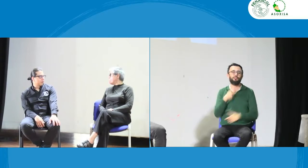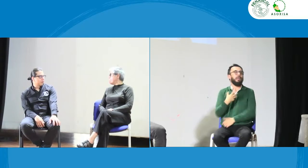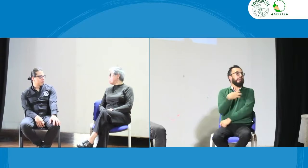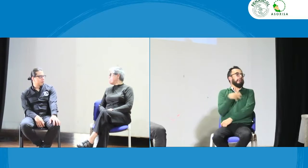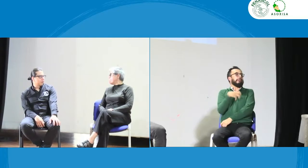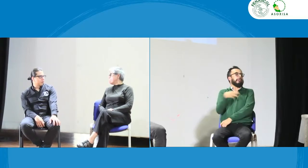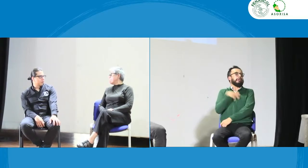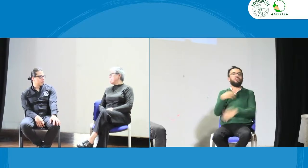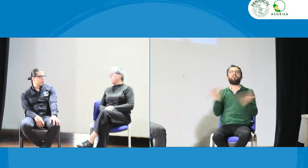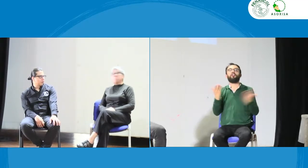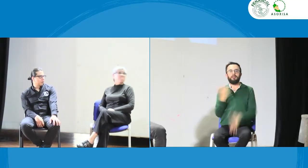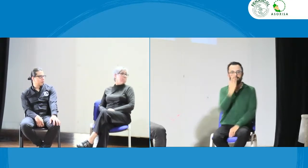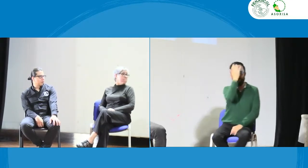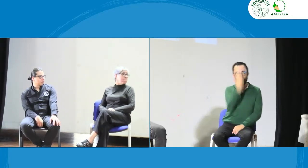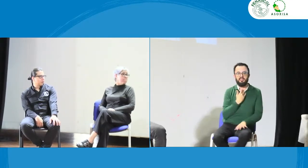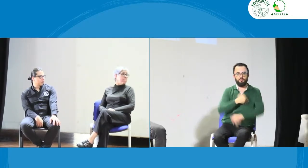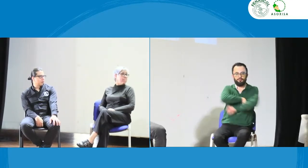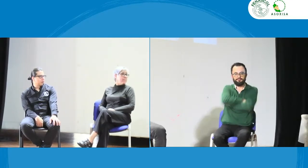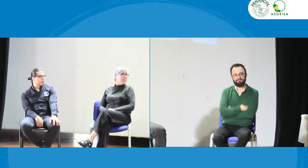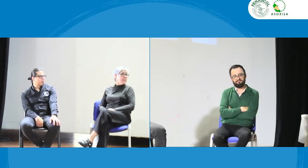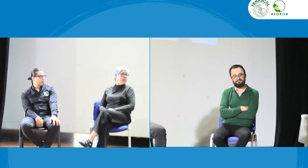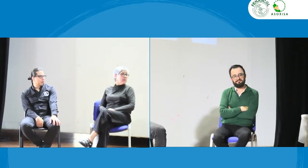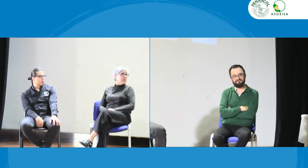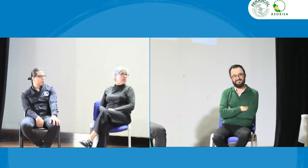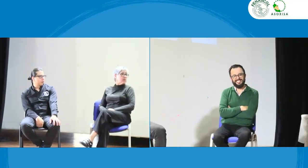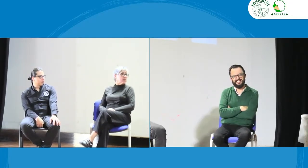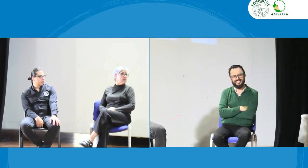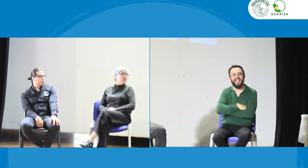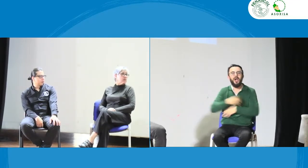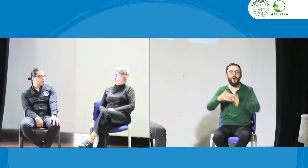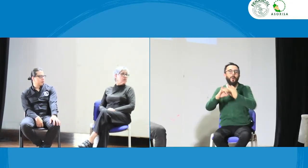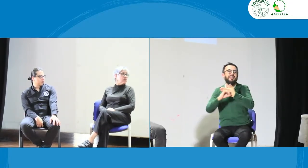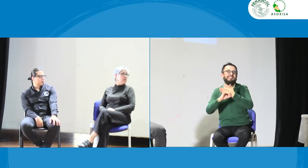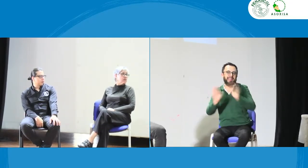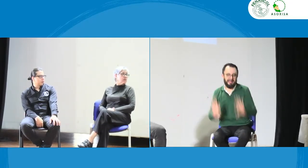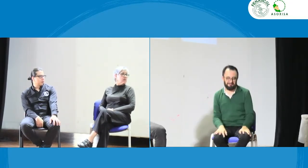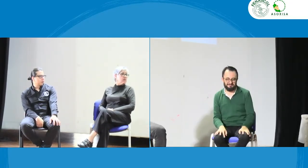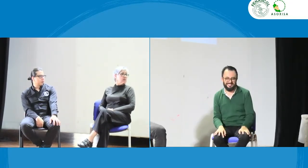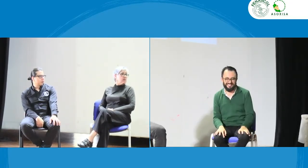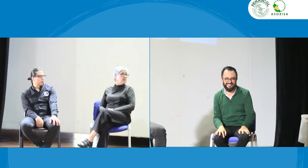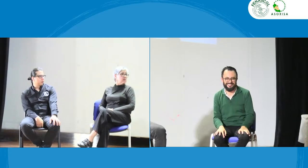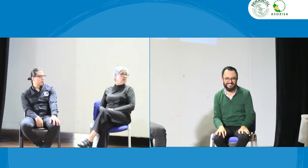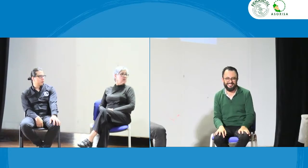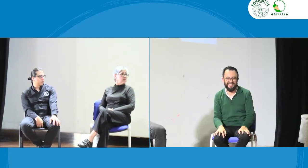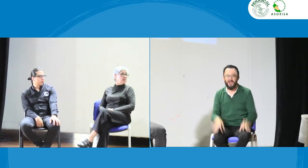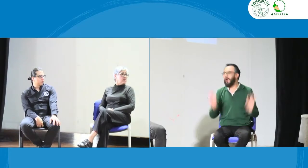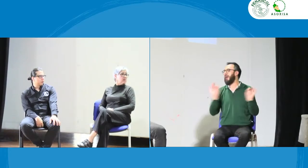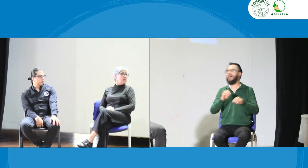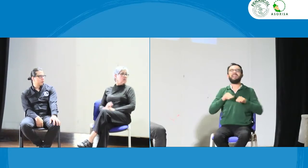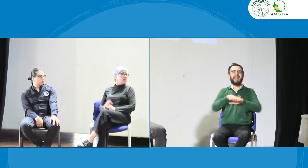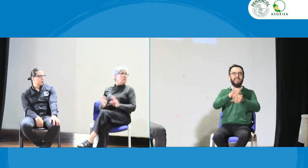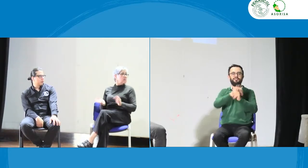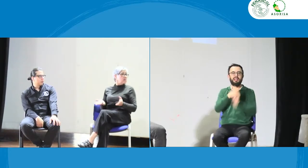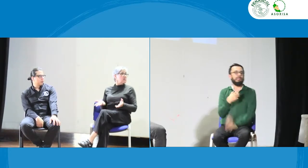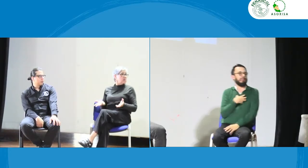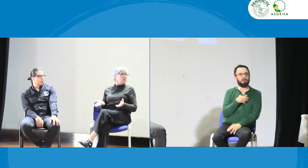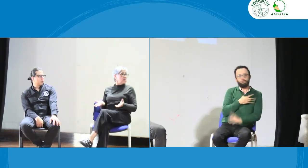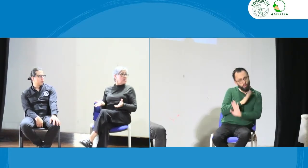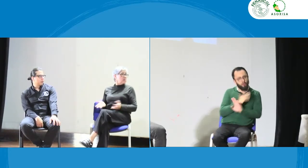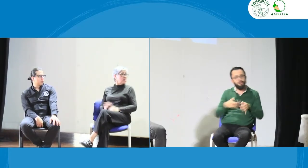veeduría ciudadana pero claro es que las quejas están ¿y dónde se quedan? ¿en Facebook? ¿en Instagram? claro no pero no solamente